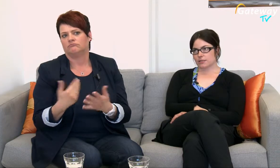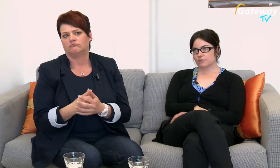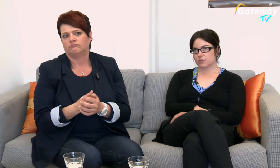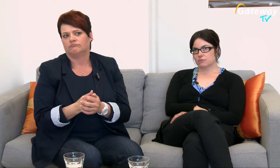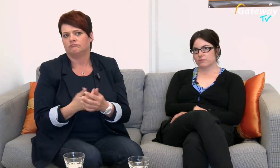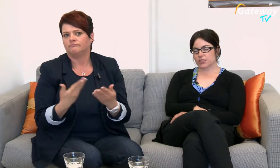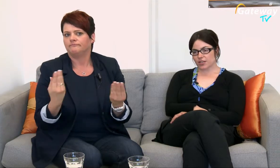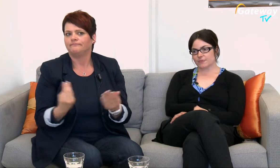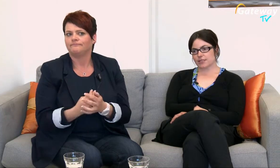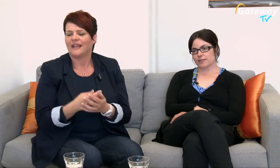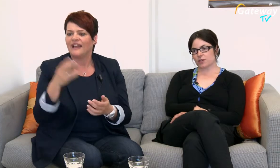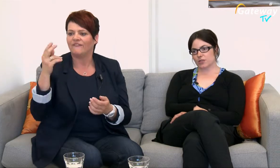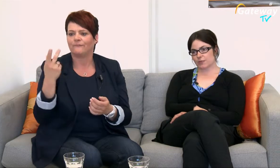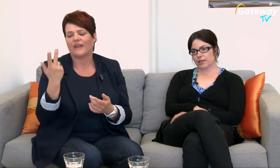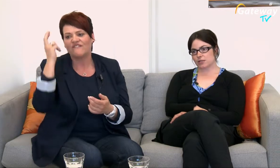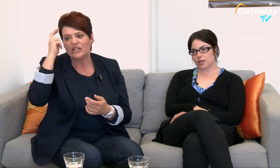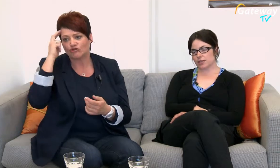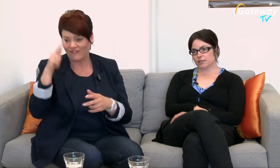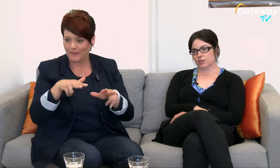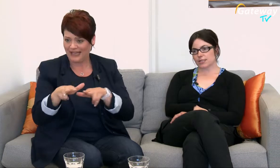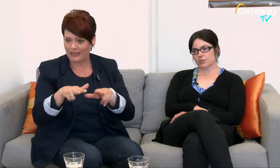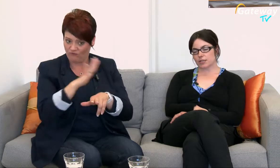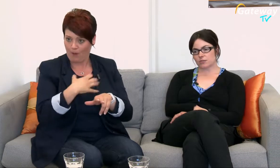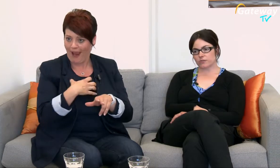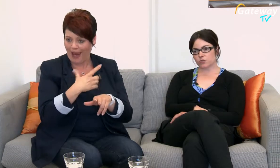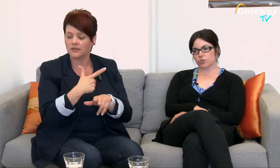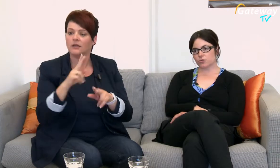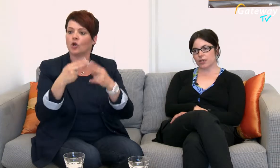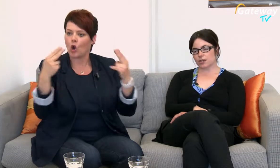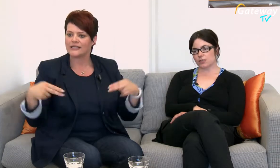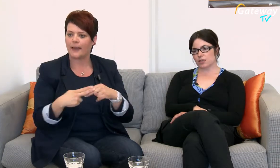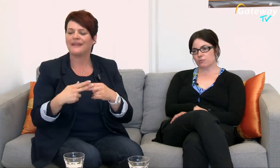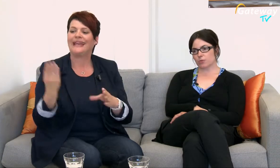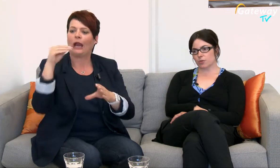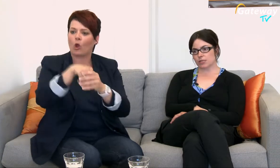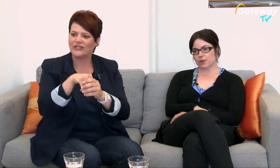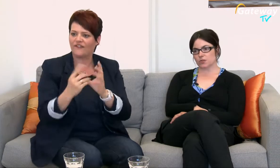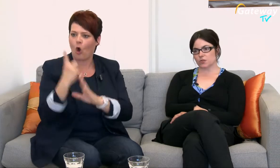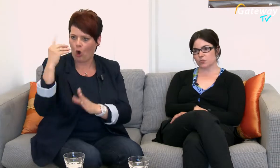Wissenschaftsministerium, das Bayerische, hat ja ein Konzept der inklusiven Hochschule herausgegeben im April 2012